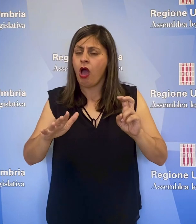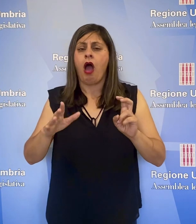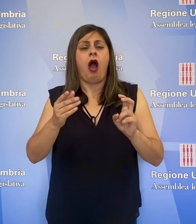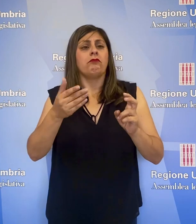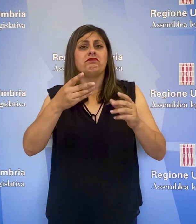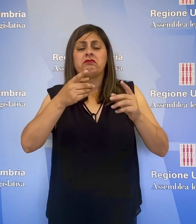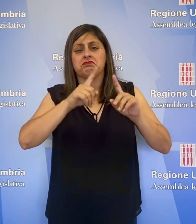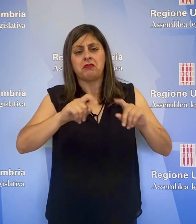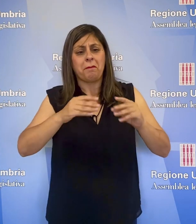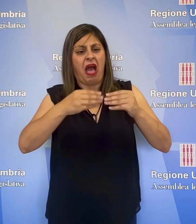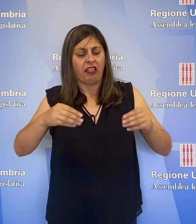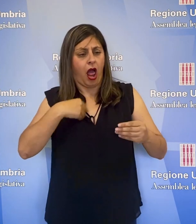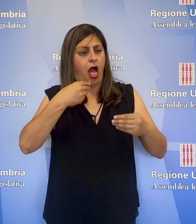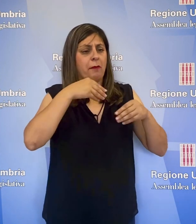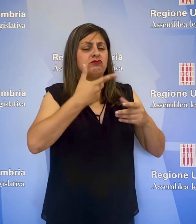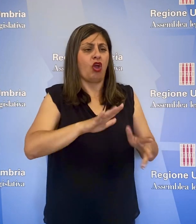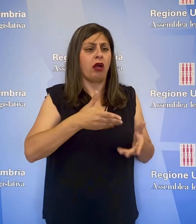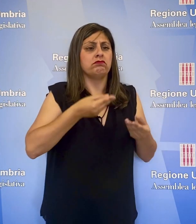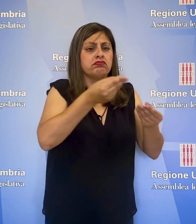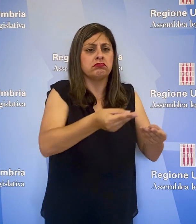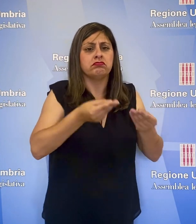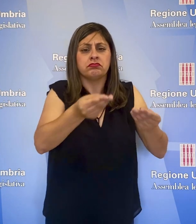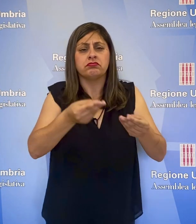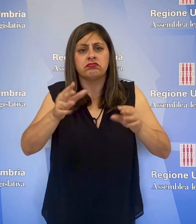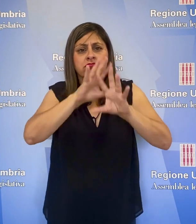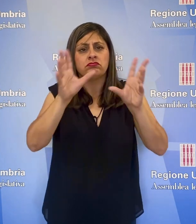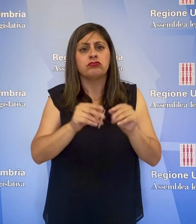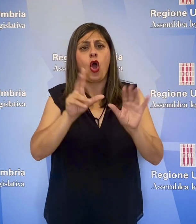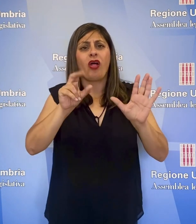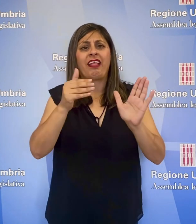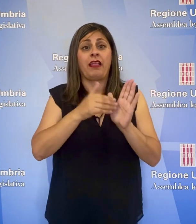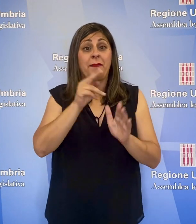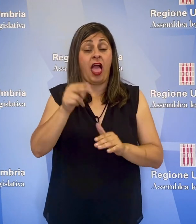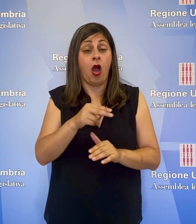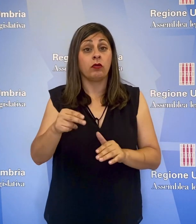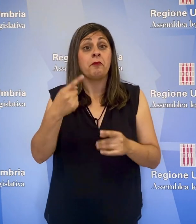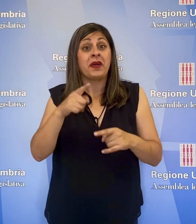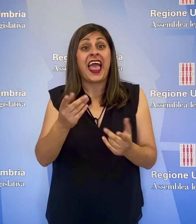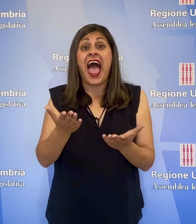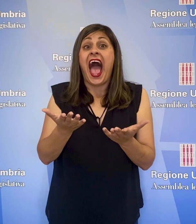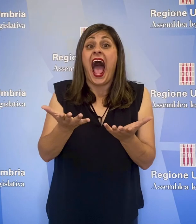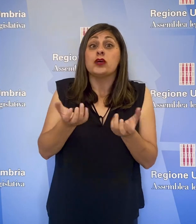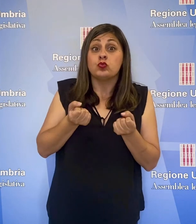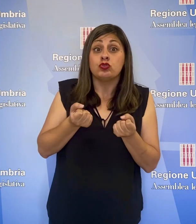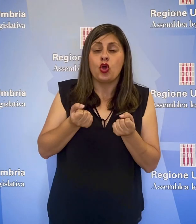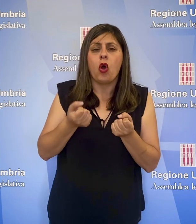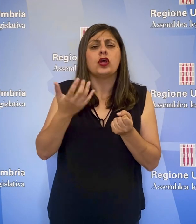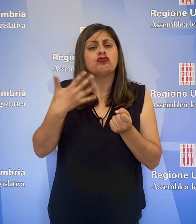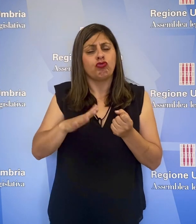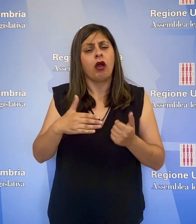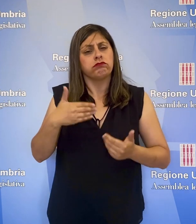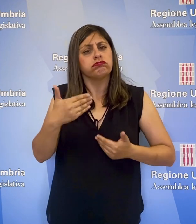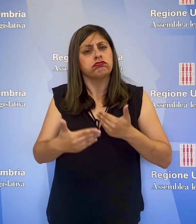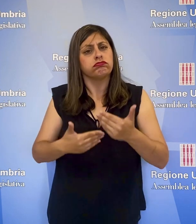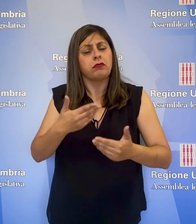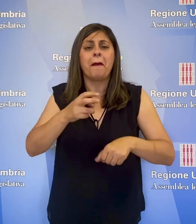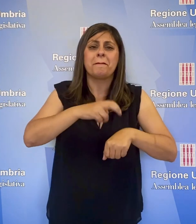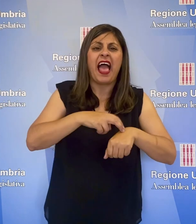consegnate apparecchiature per circa 80 mila euro. Sulle assunzioni, procedure di reclutamento sono in corso sia per